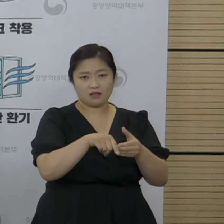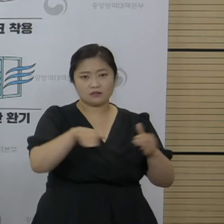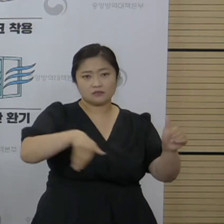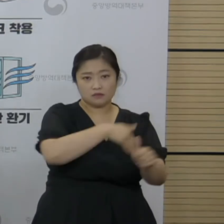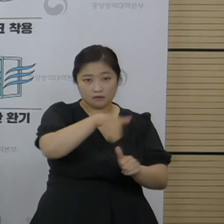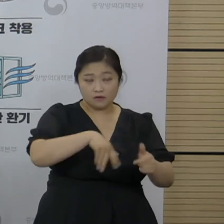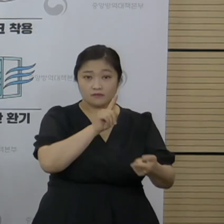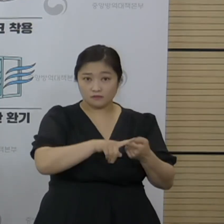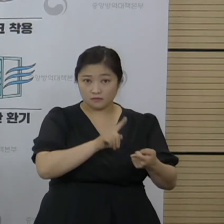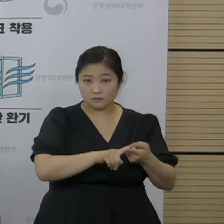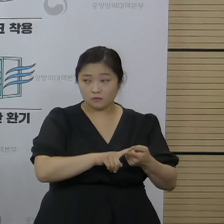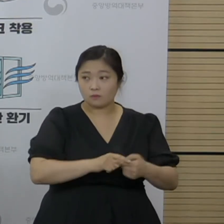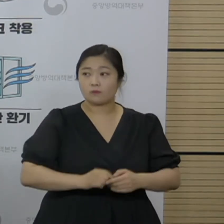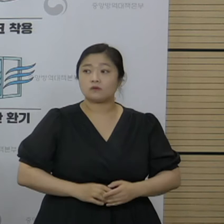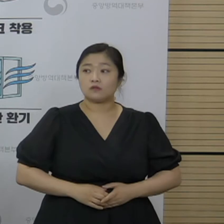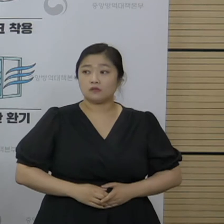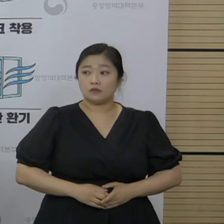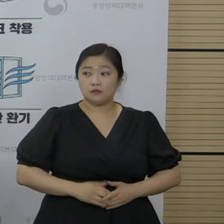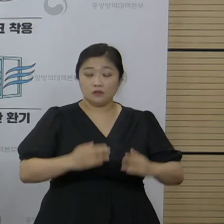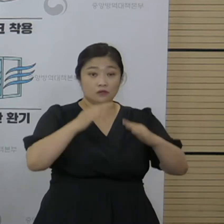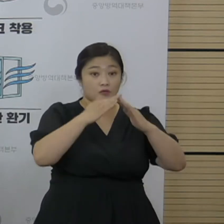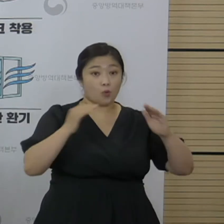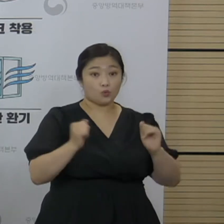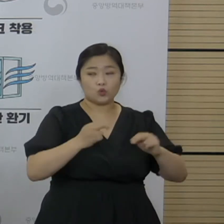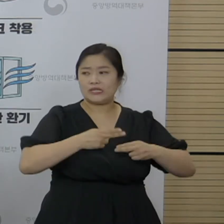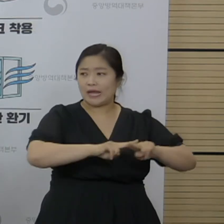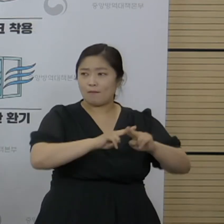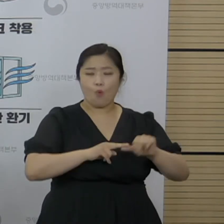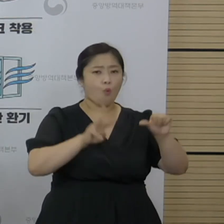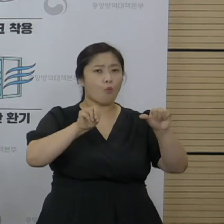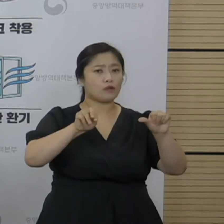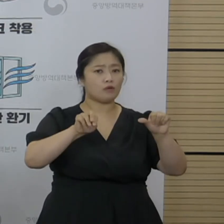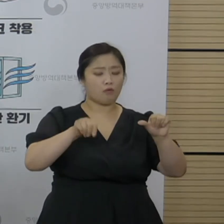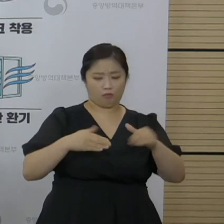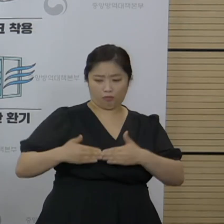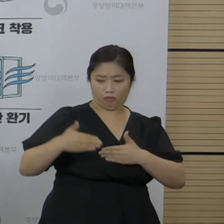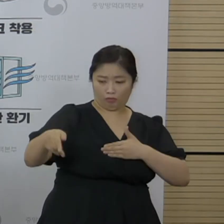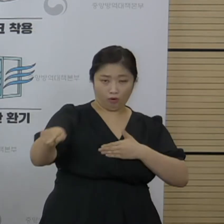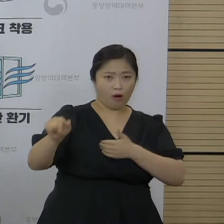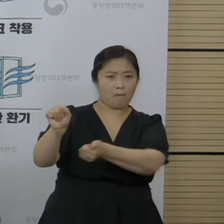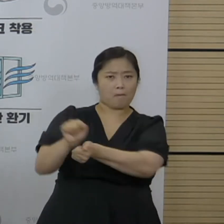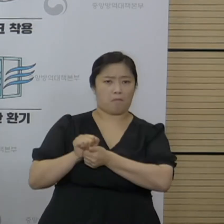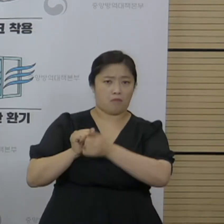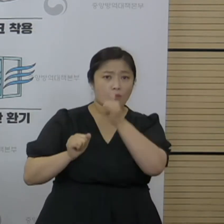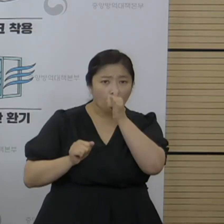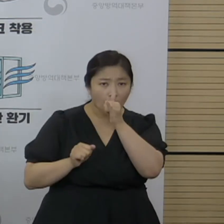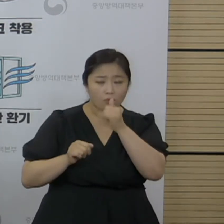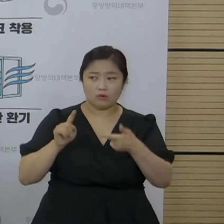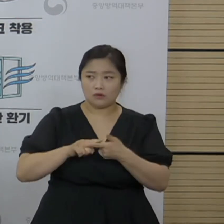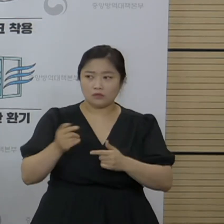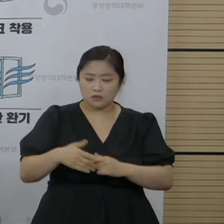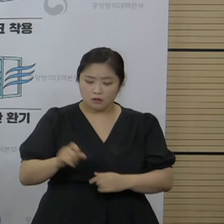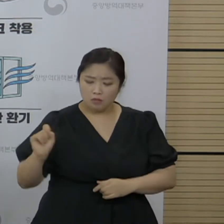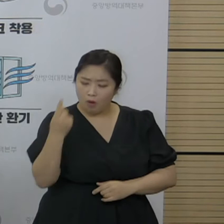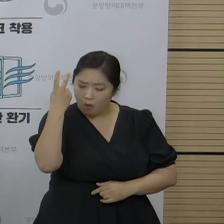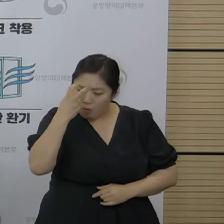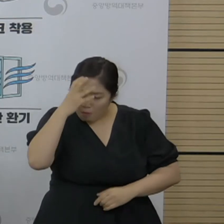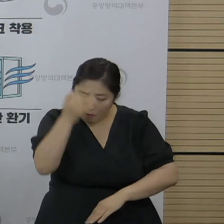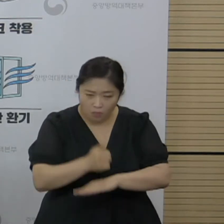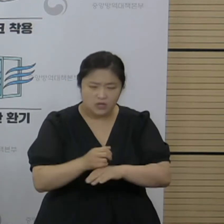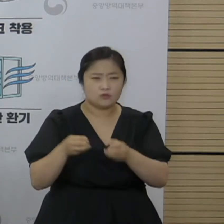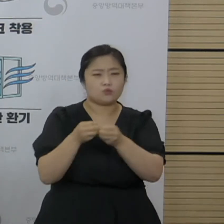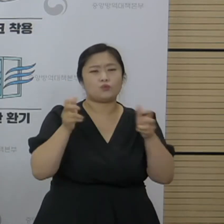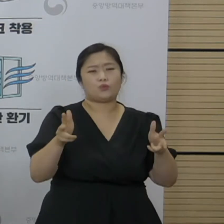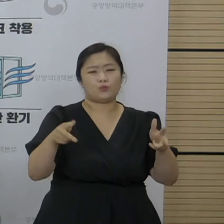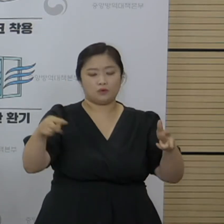관련되어서 전북 남원에서 5m 거리에서 감염이 있었습니다. 역학조사 결과 에어컨으로